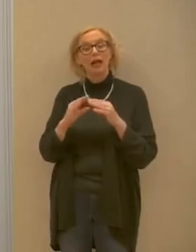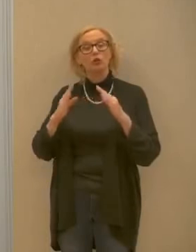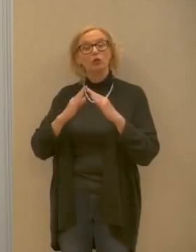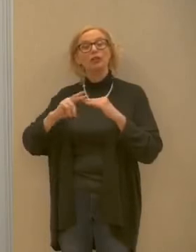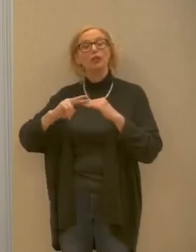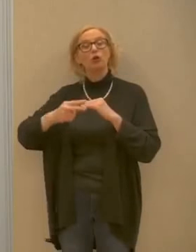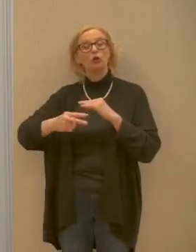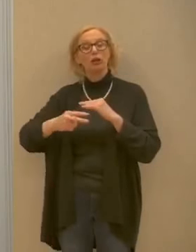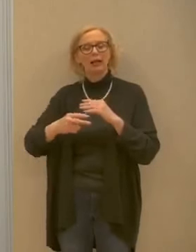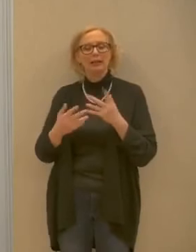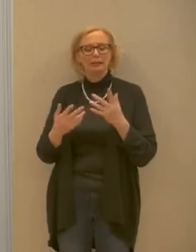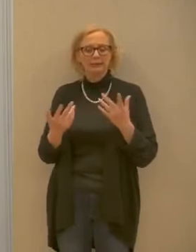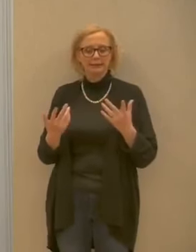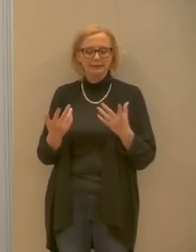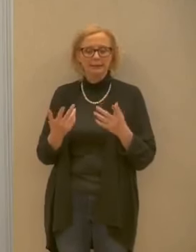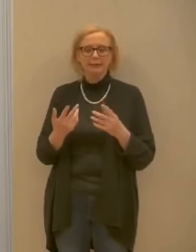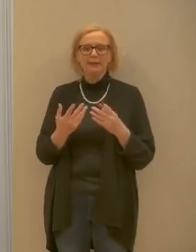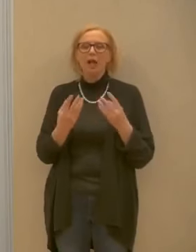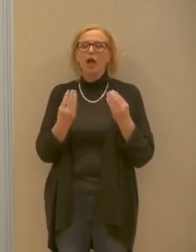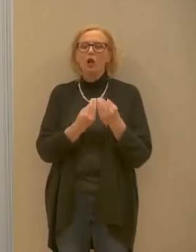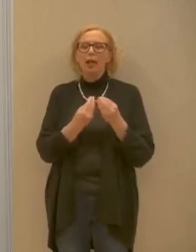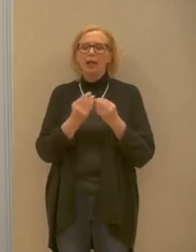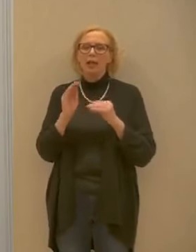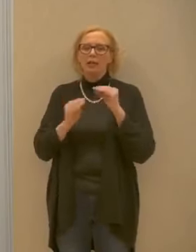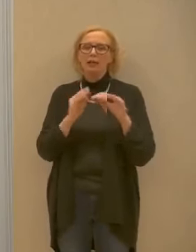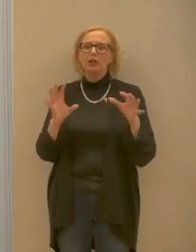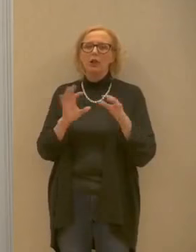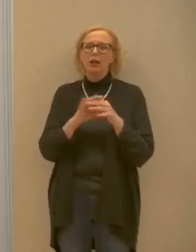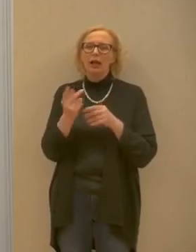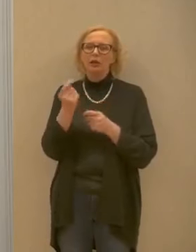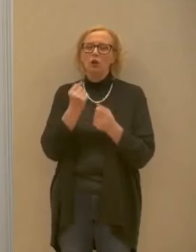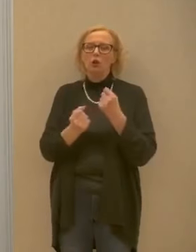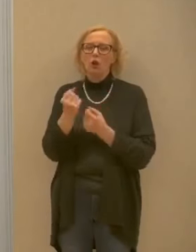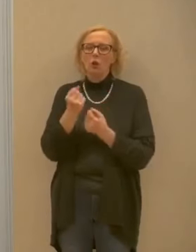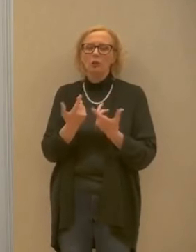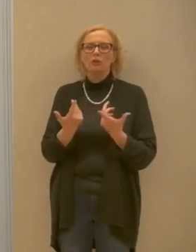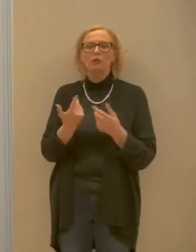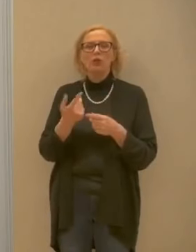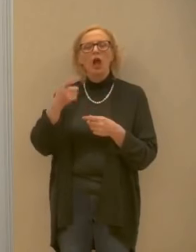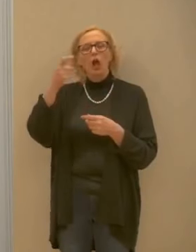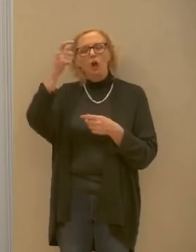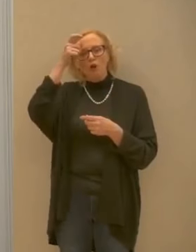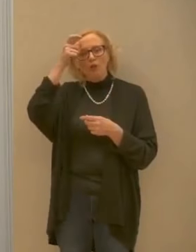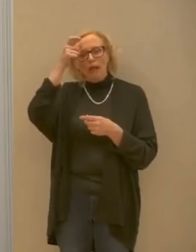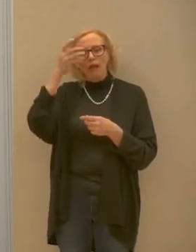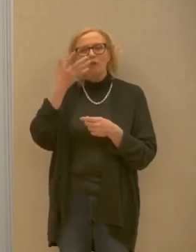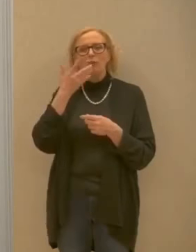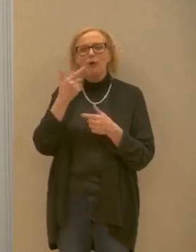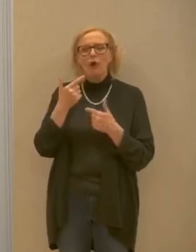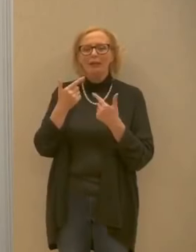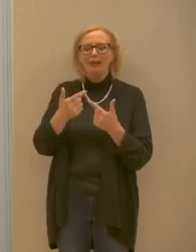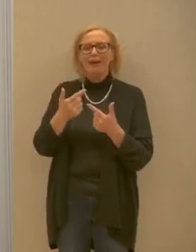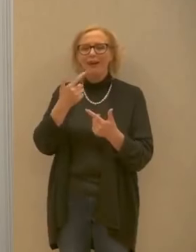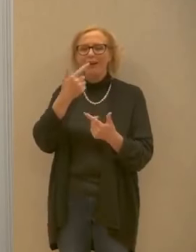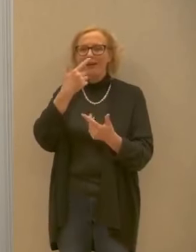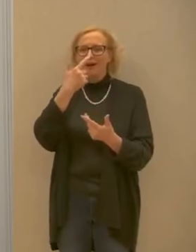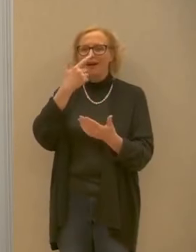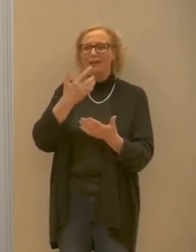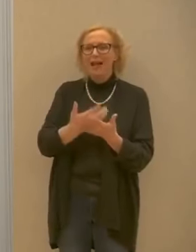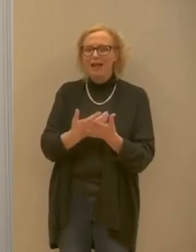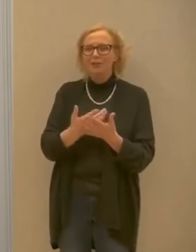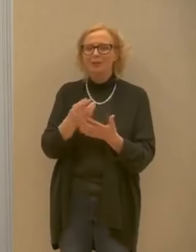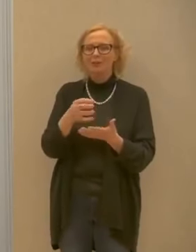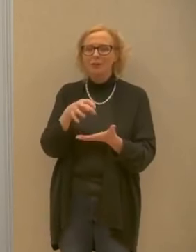un punto di vista economico chiede un collega a suo avviso il governo sta stanziando il giusto per far fronte alla catastrofe